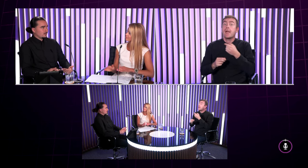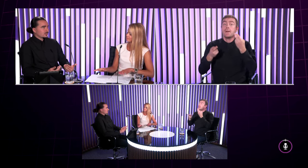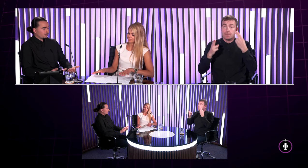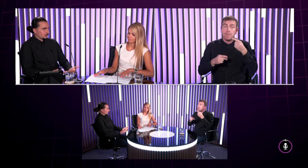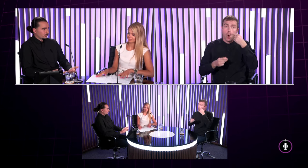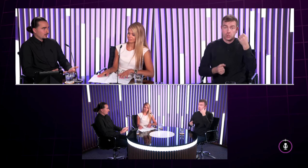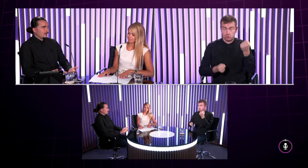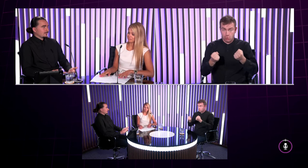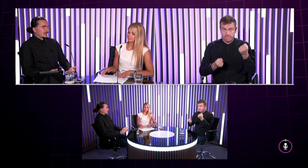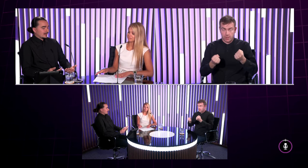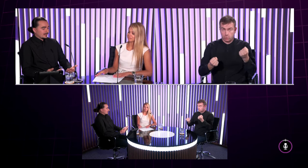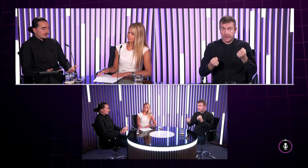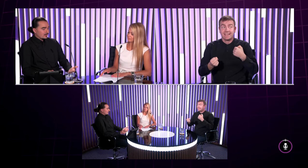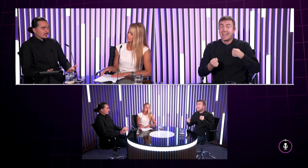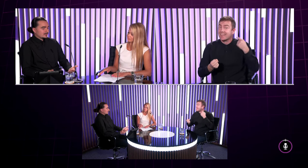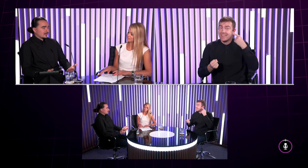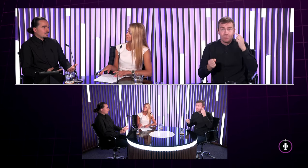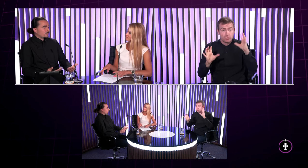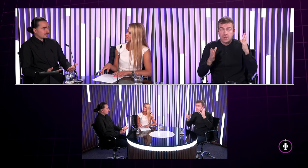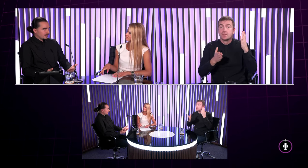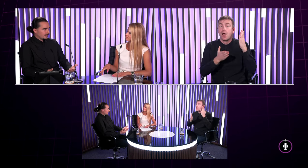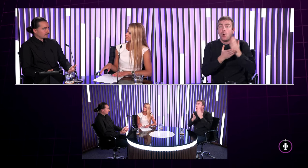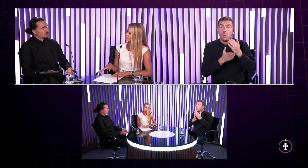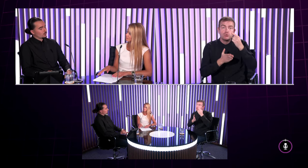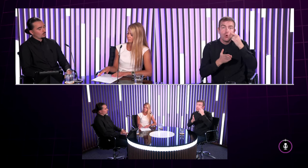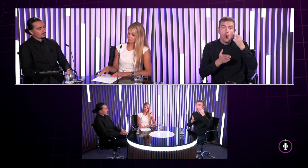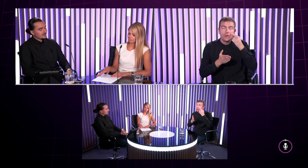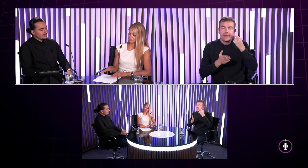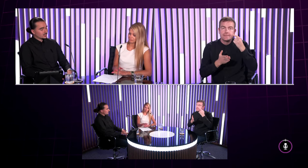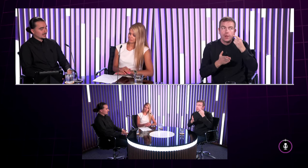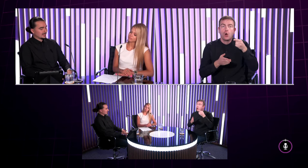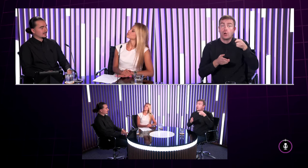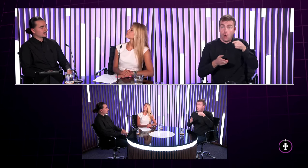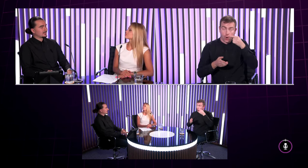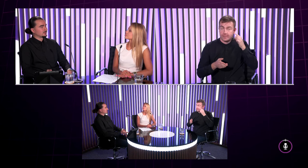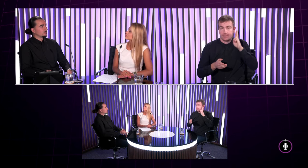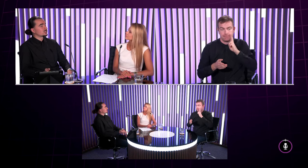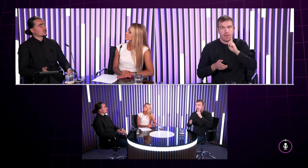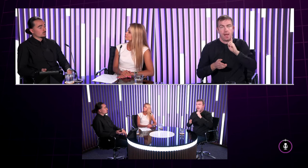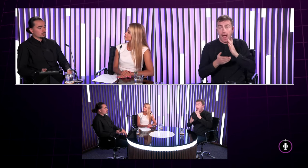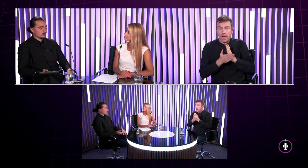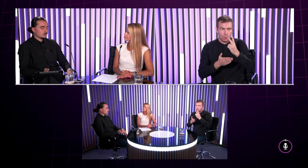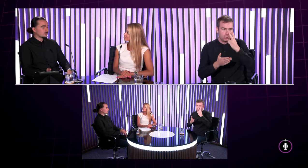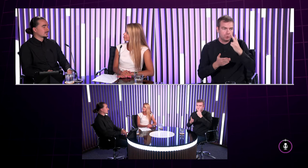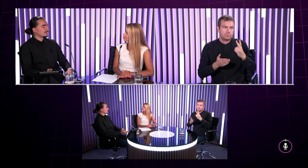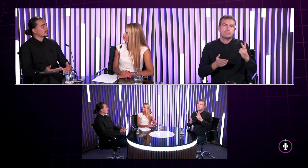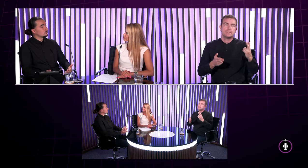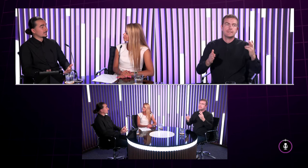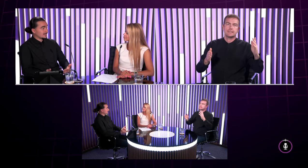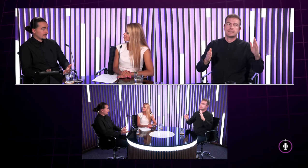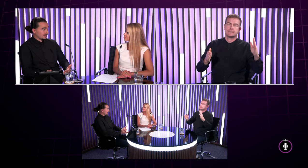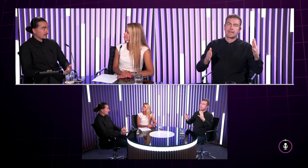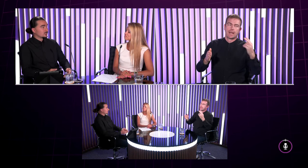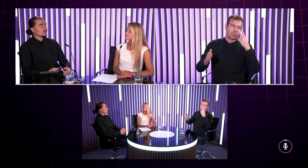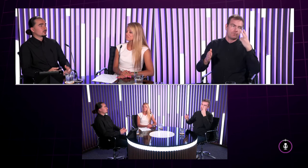lebo oni tým že nepočujú tak naozaj ten zrak majú vycibrený Čiže on vidí že tá sanitka prichádza vzadu ešte skôr ako sa ku mne dostane ten